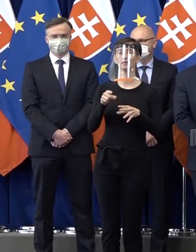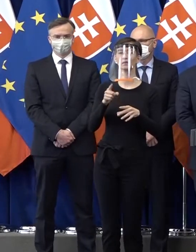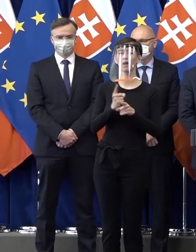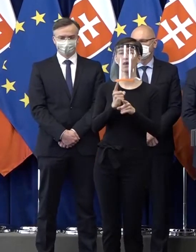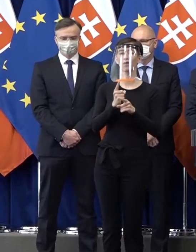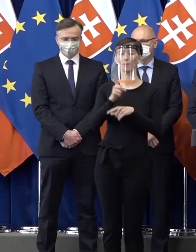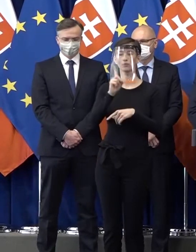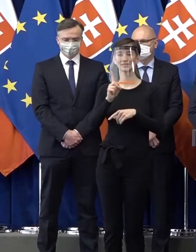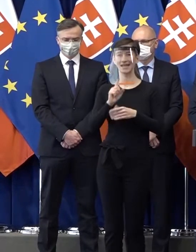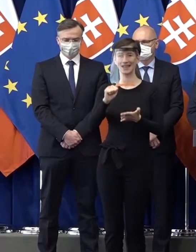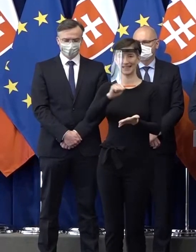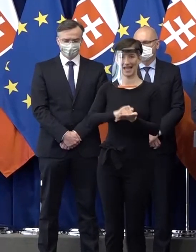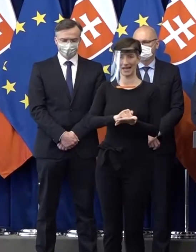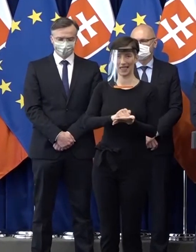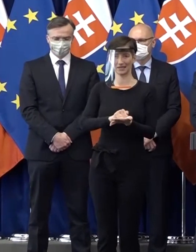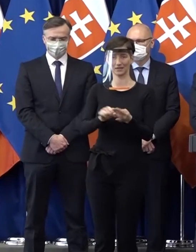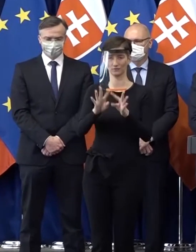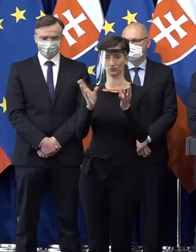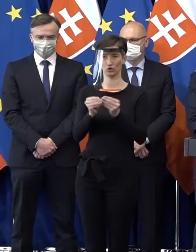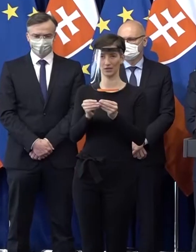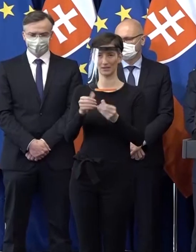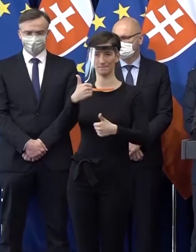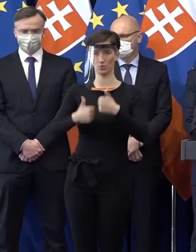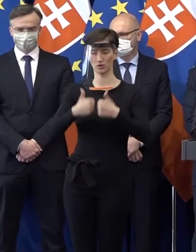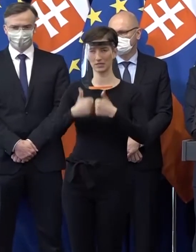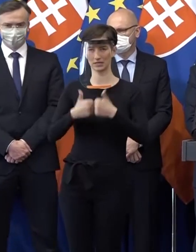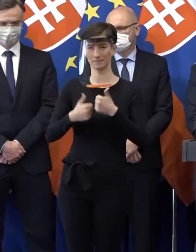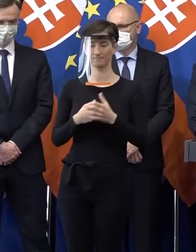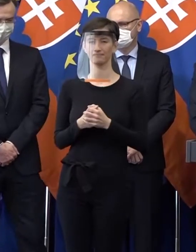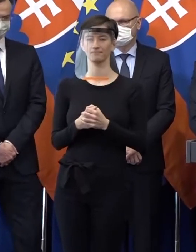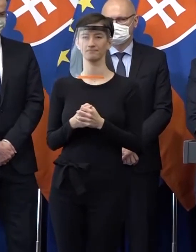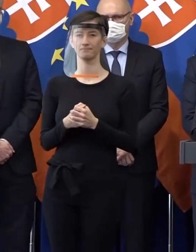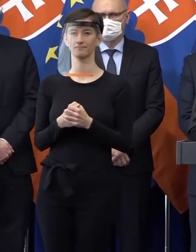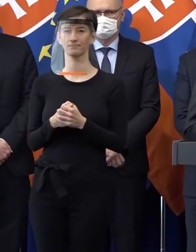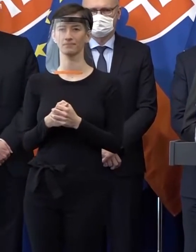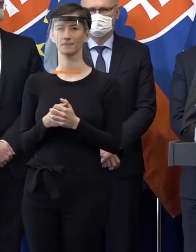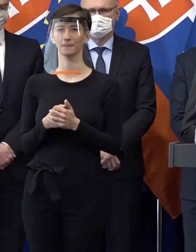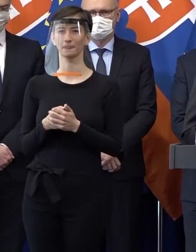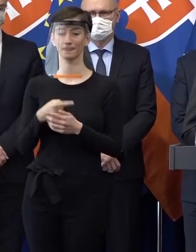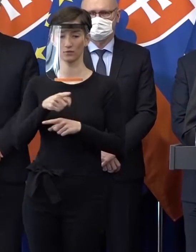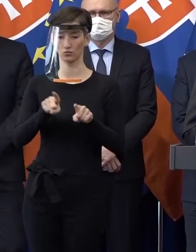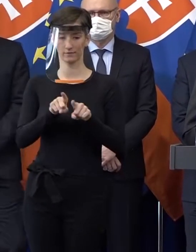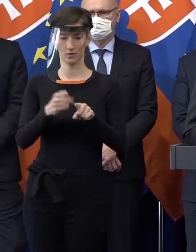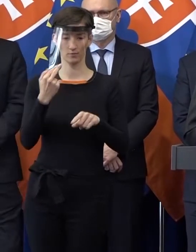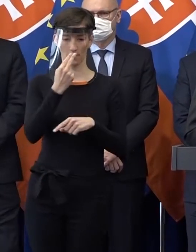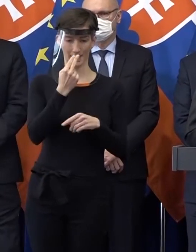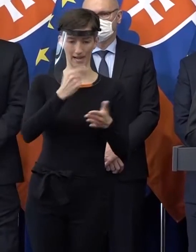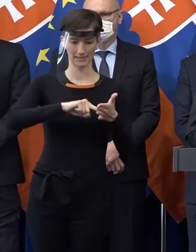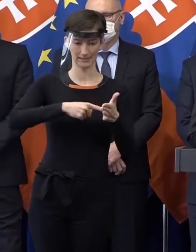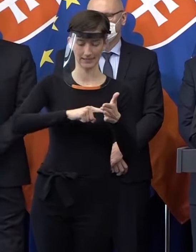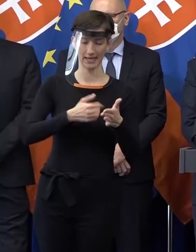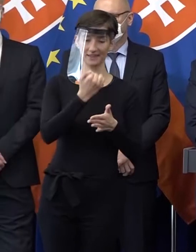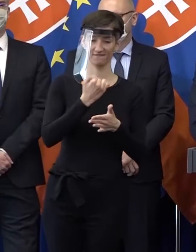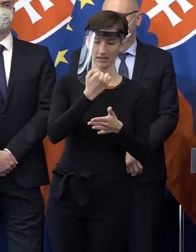zamestnancov, všetkých podnikov, ktoré majú problémy tak, ako to urobil aj voči malým a sredným podnikom. A ten